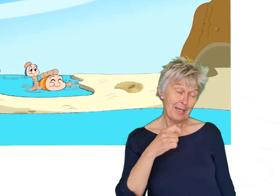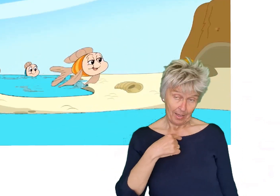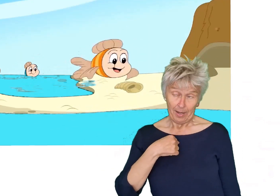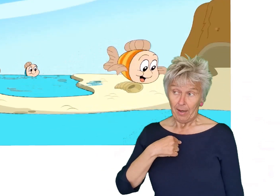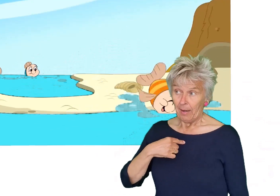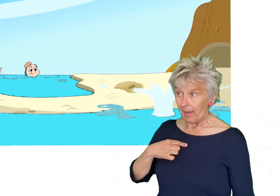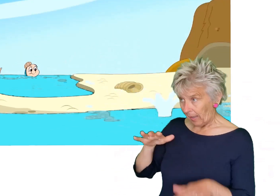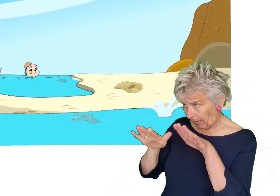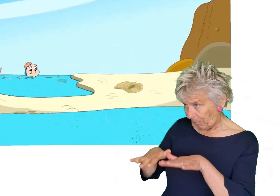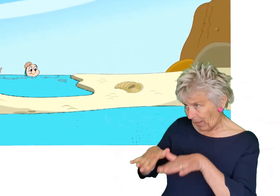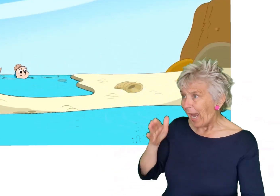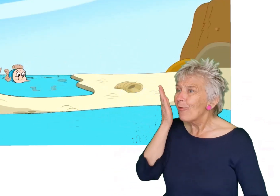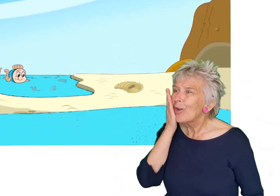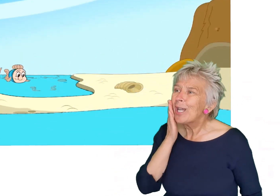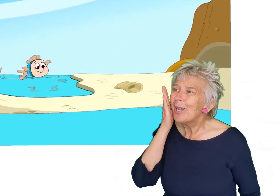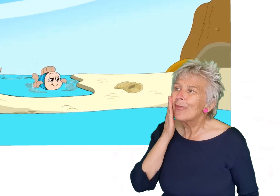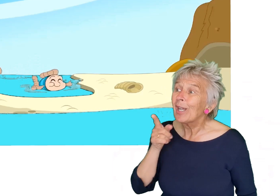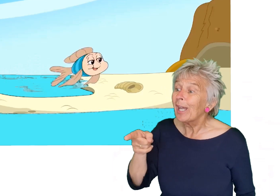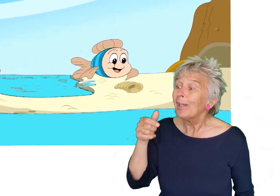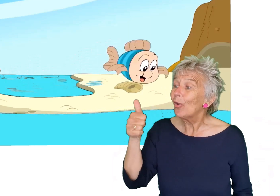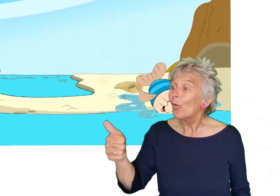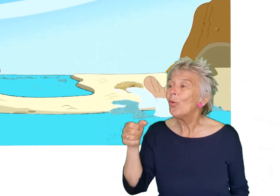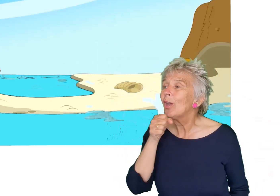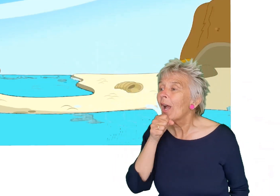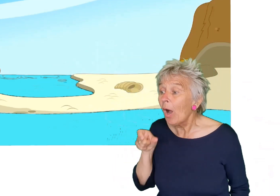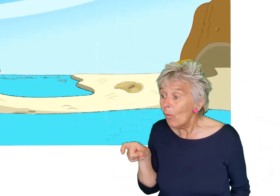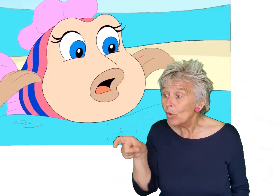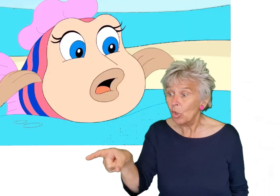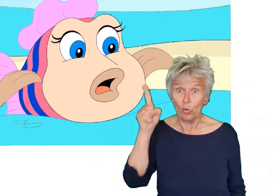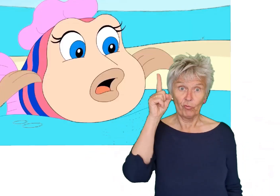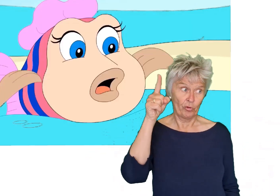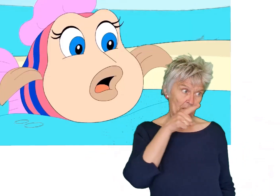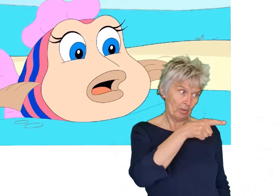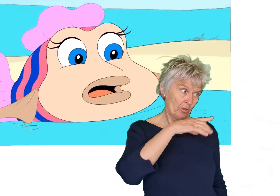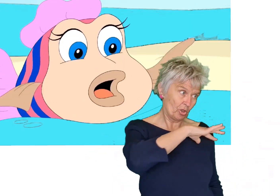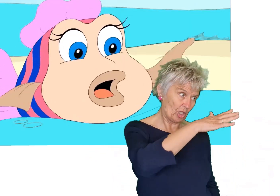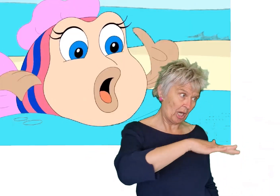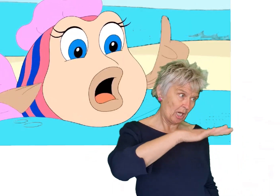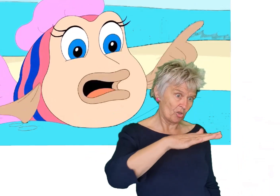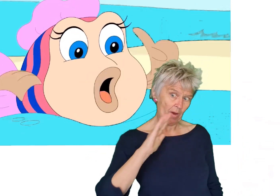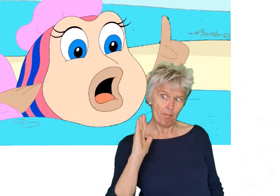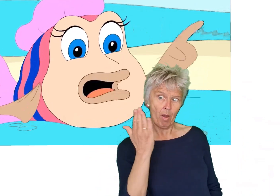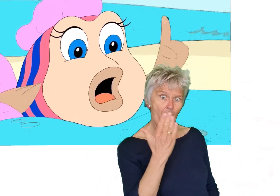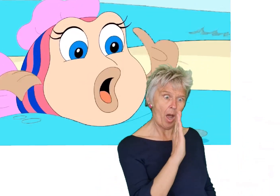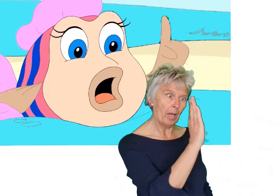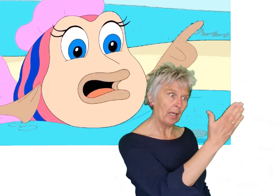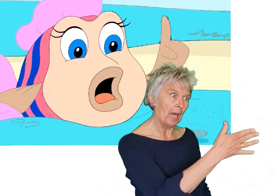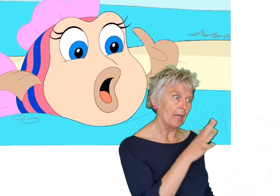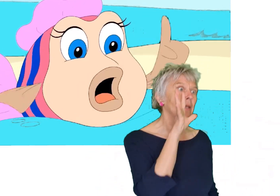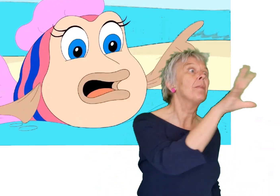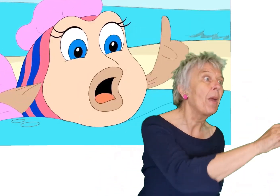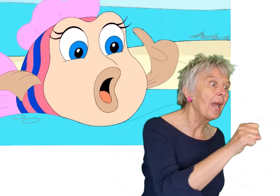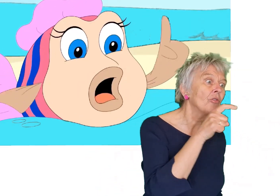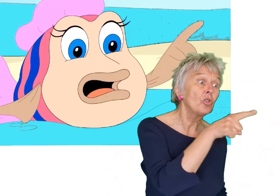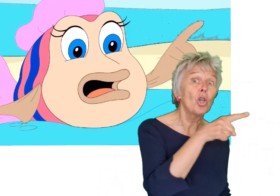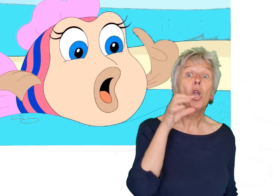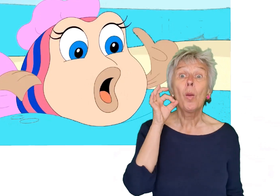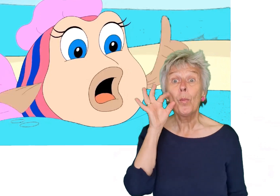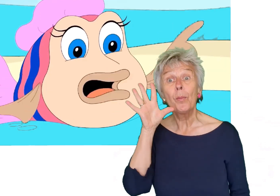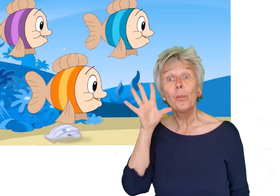Ik blijf liever in die goeie ouwe sloot Want in de zee zwemmen haaien en die bijten je Blub,